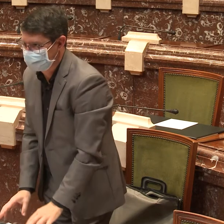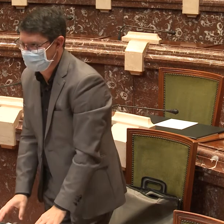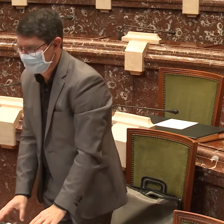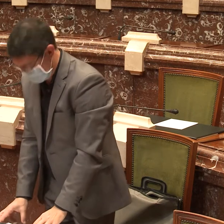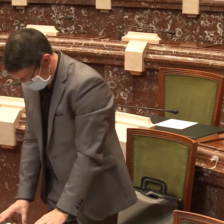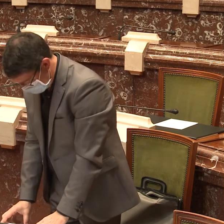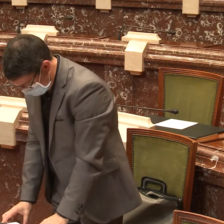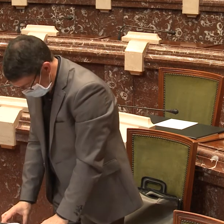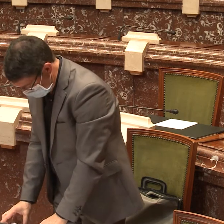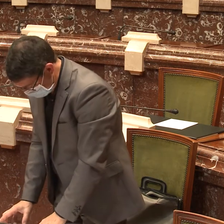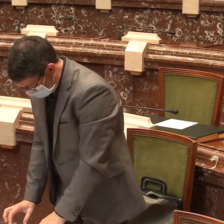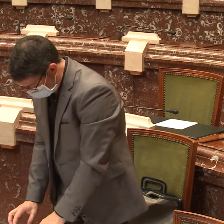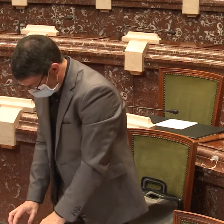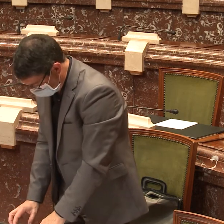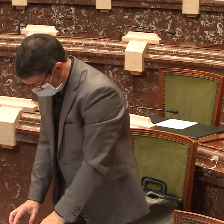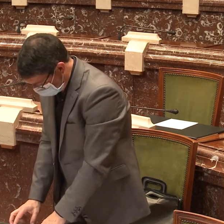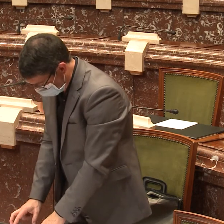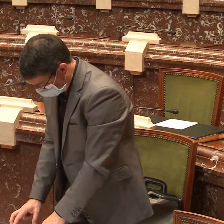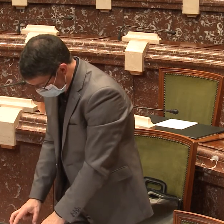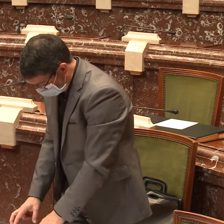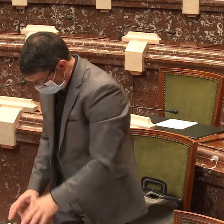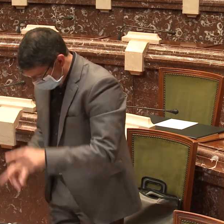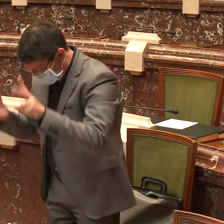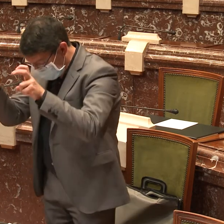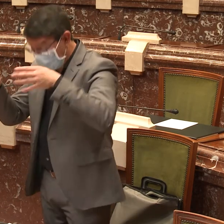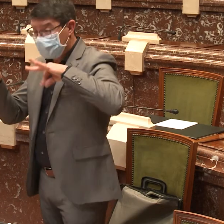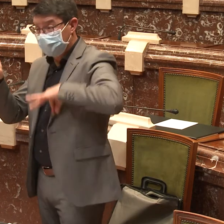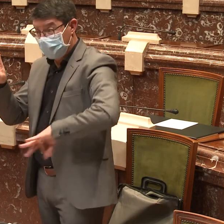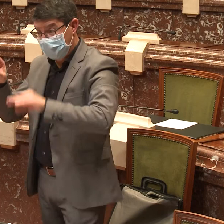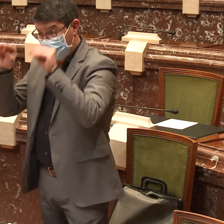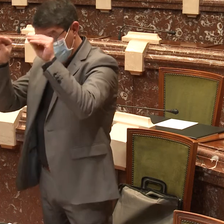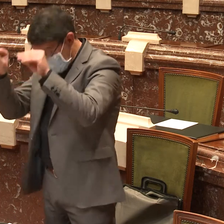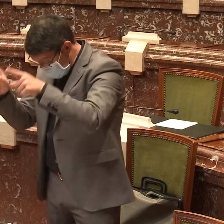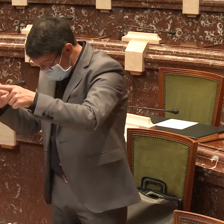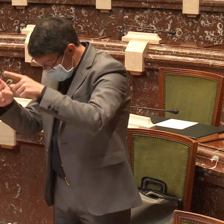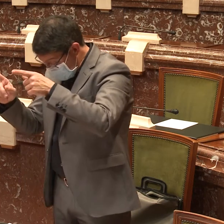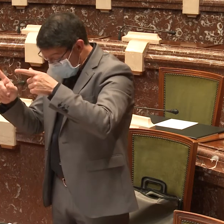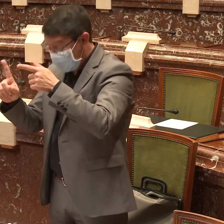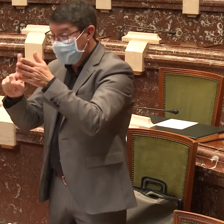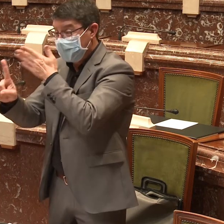a través de videochat contactamos con las personas que están solas, sordas.